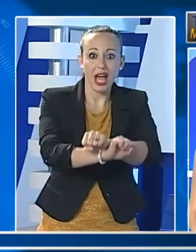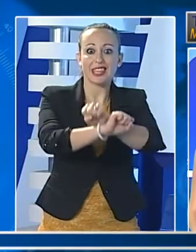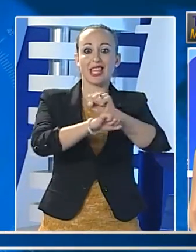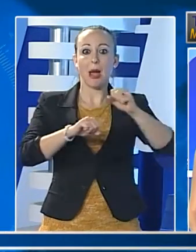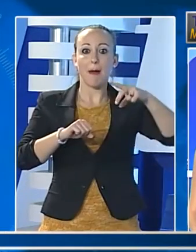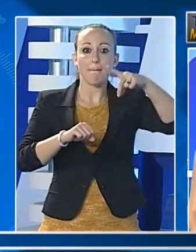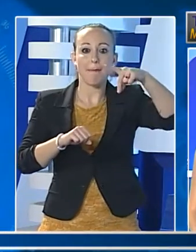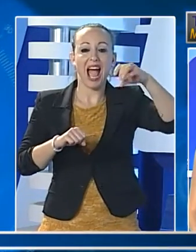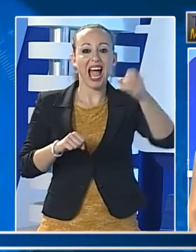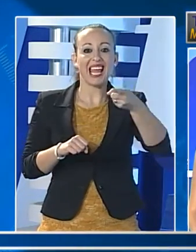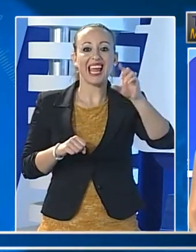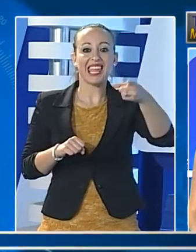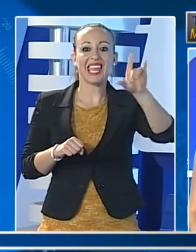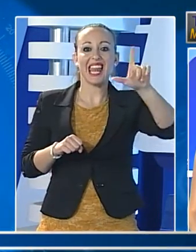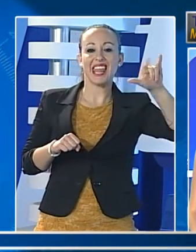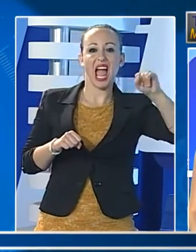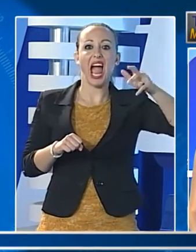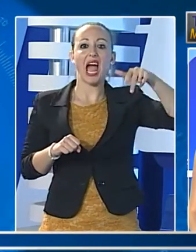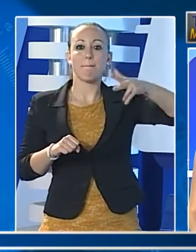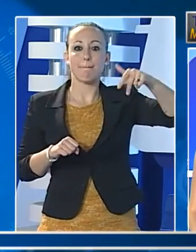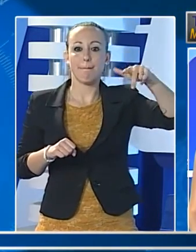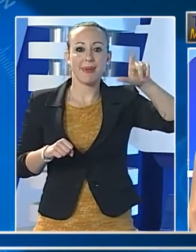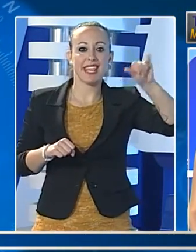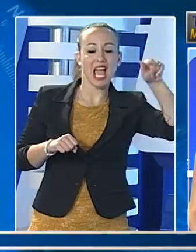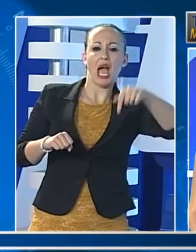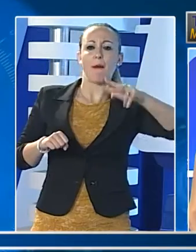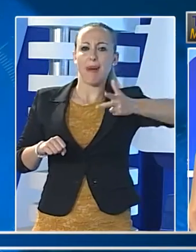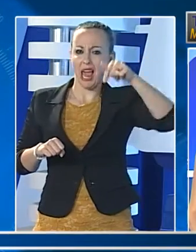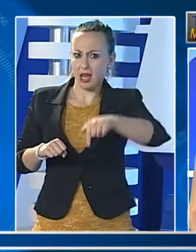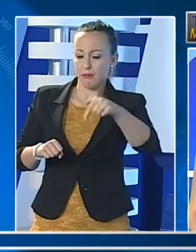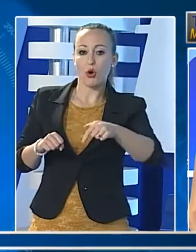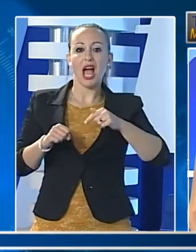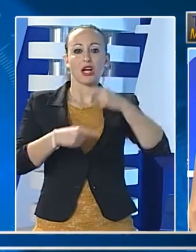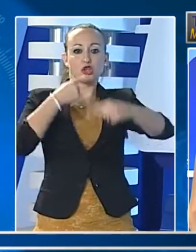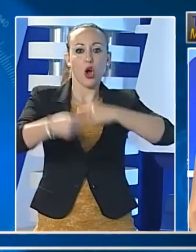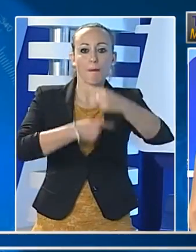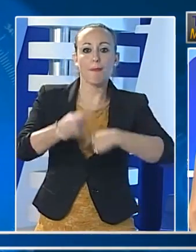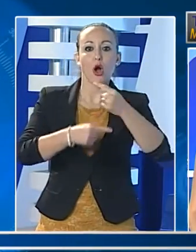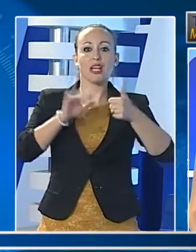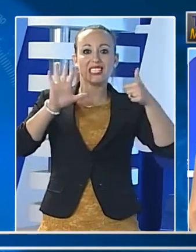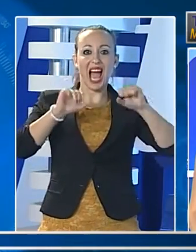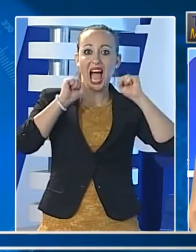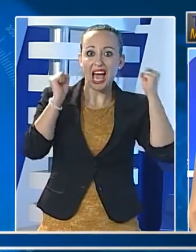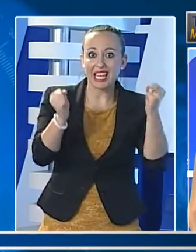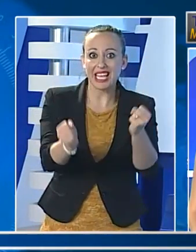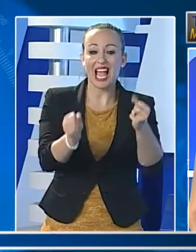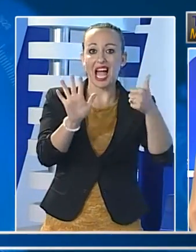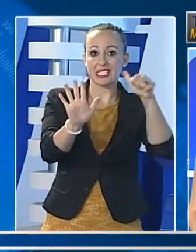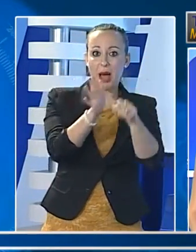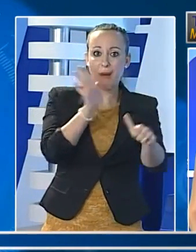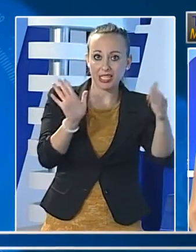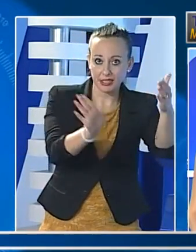anni e 6 mesi, confermata anche la pena accessoria dell'interdizione perpetua da pubblici uffici